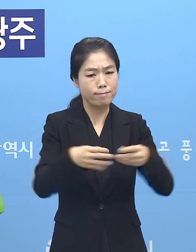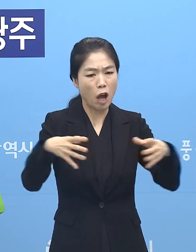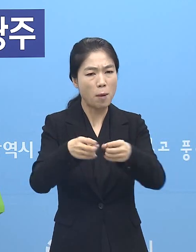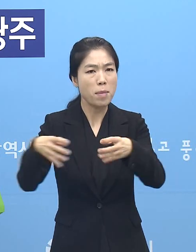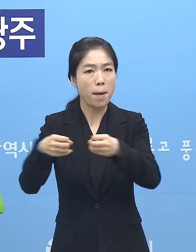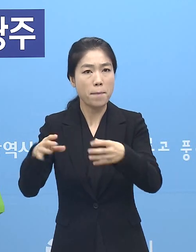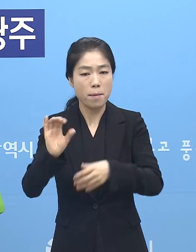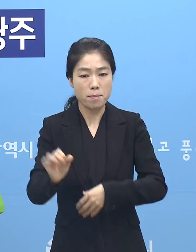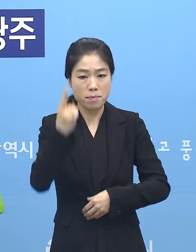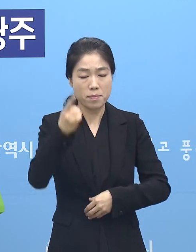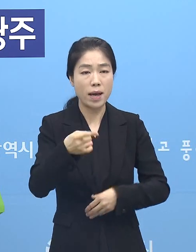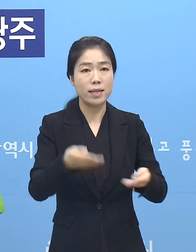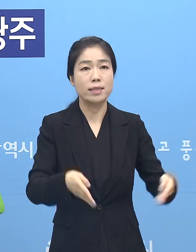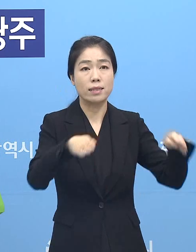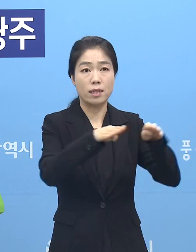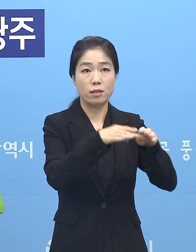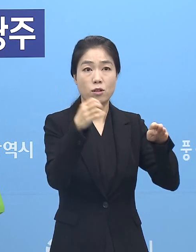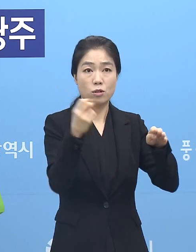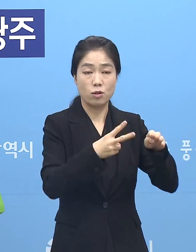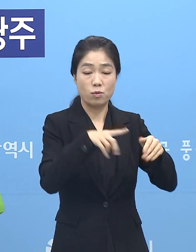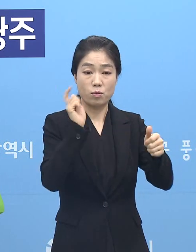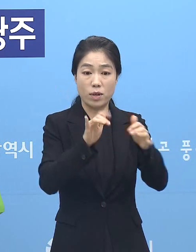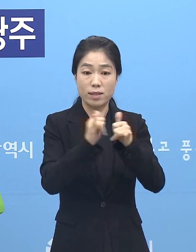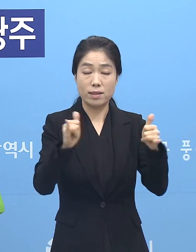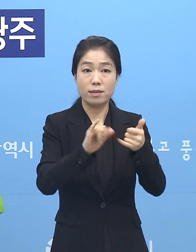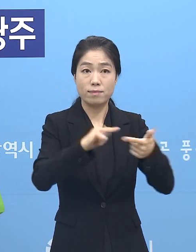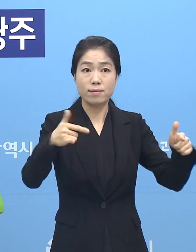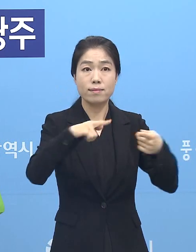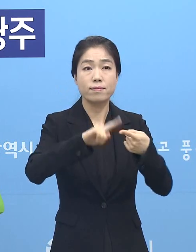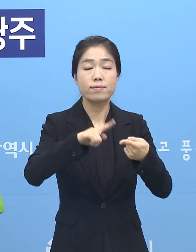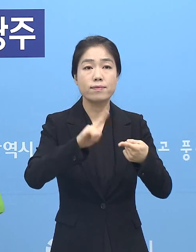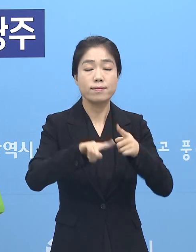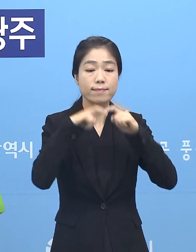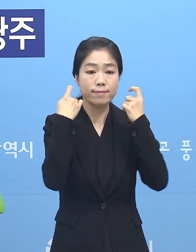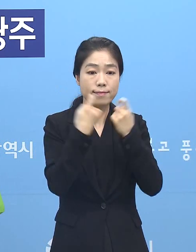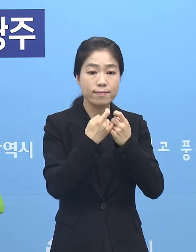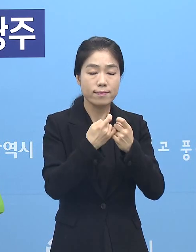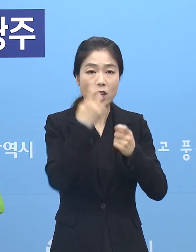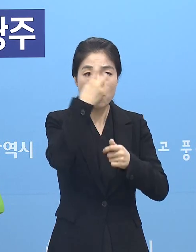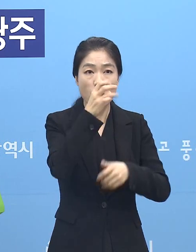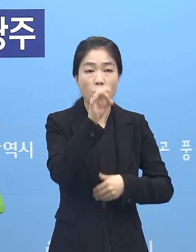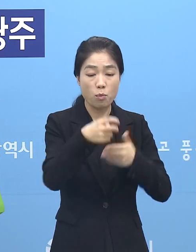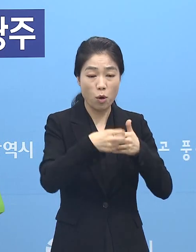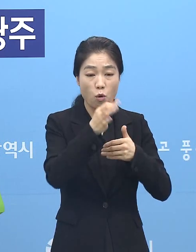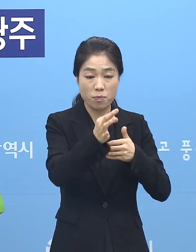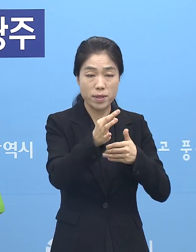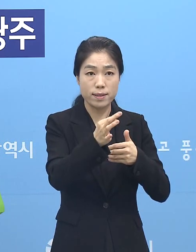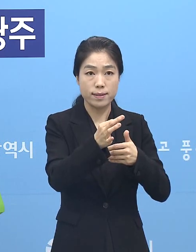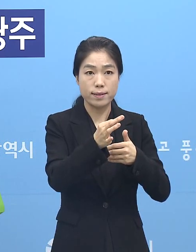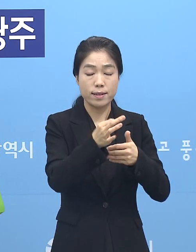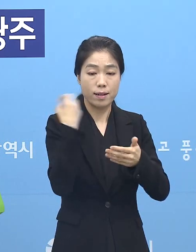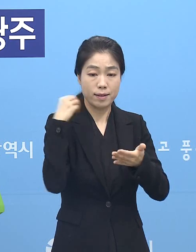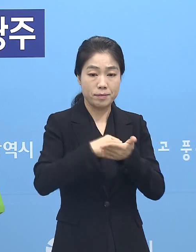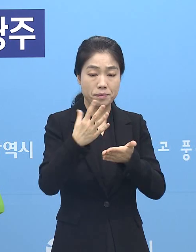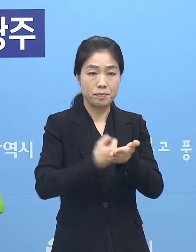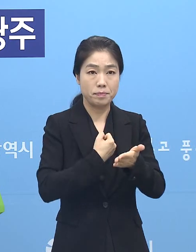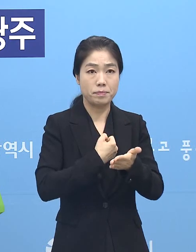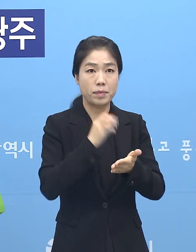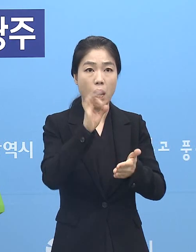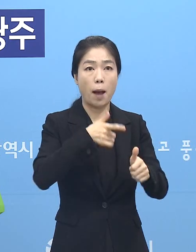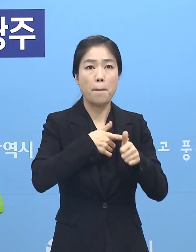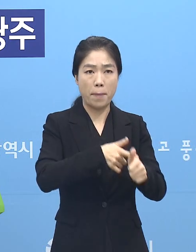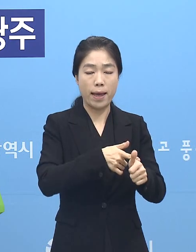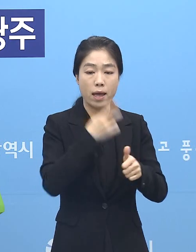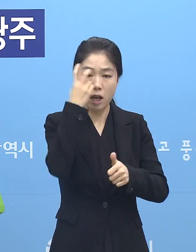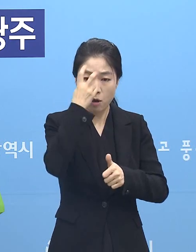사태를 유발한 시설과 확진자 등에 대해 개인 진료비를 환수하고 구상권